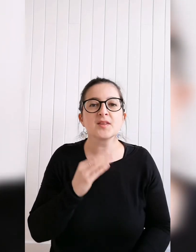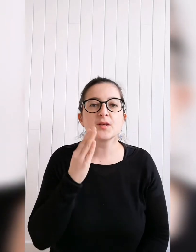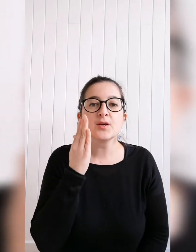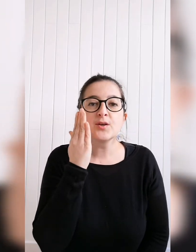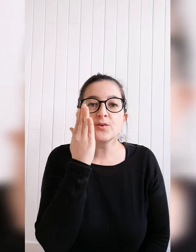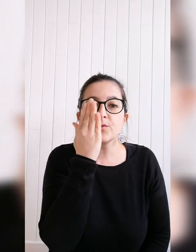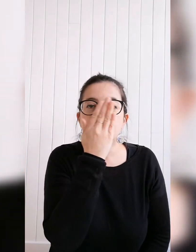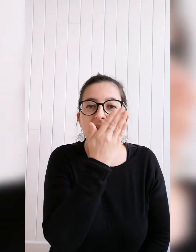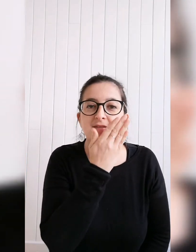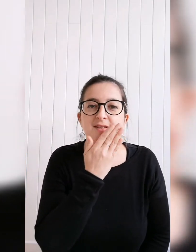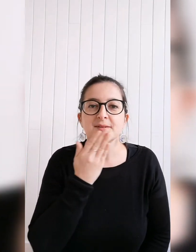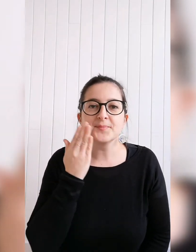Se laver.